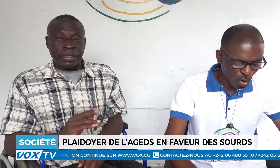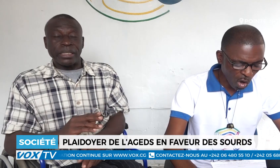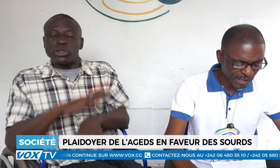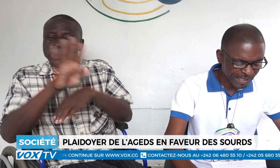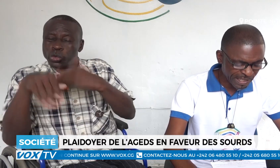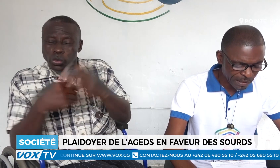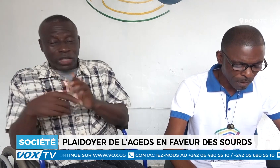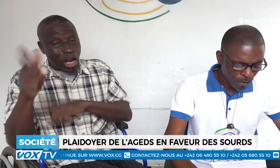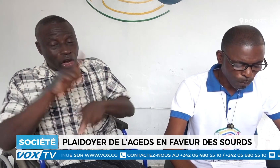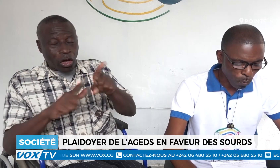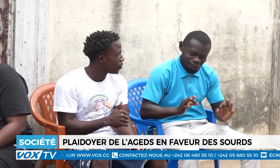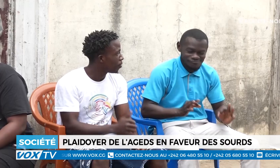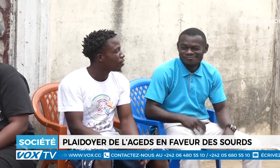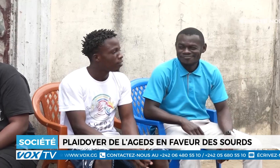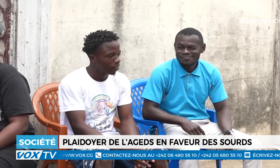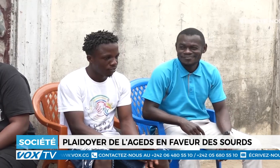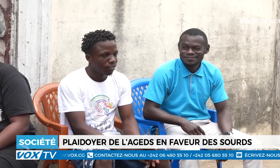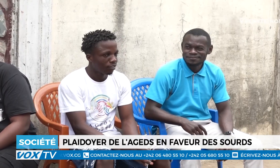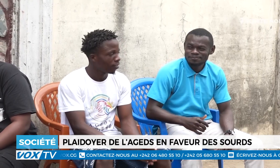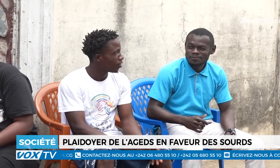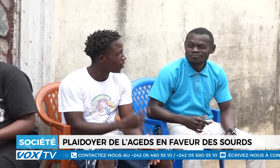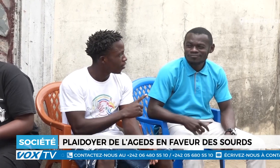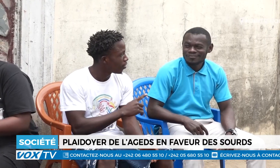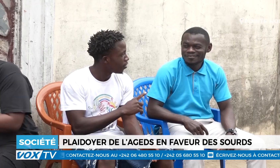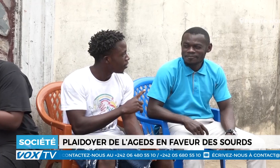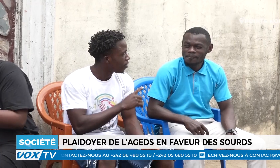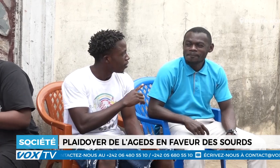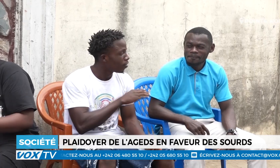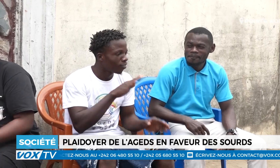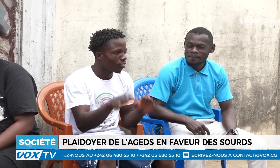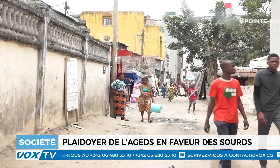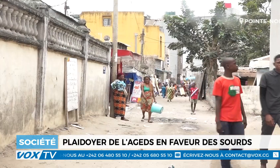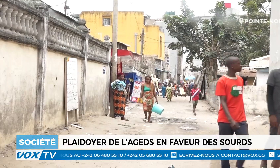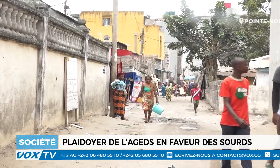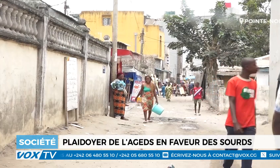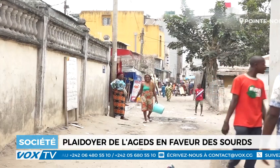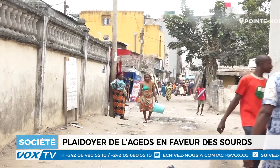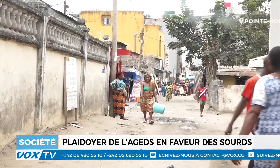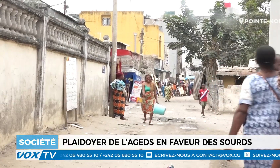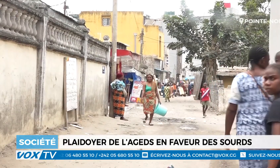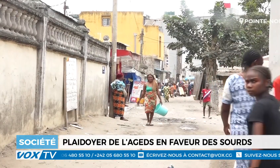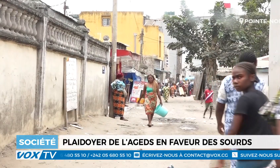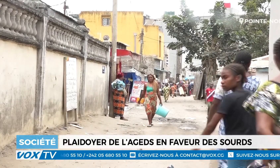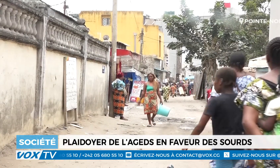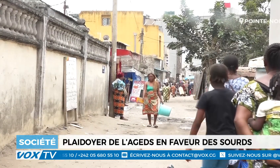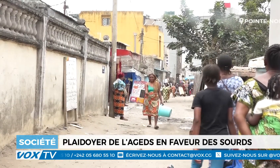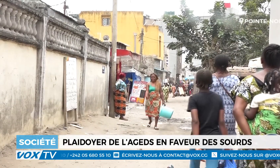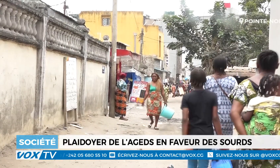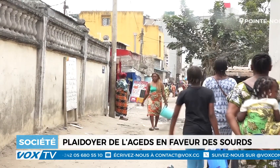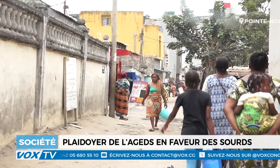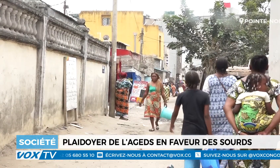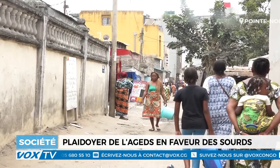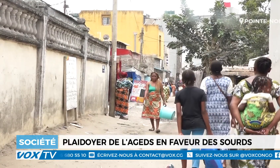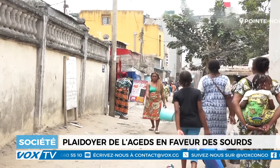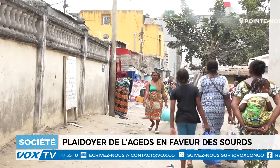pédiatres en langue des signes pour plus de communication entre la personne sourde malade et le médecin traitant. La